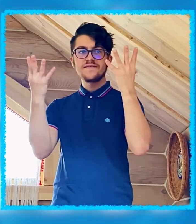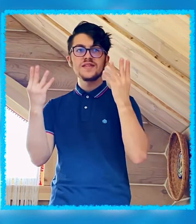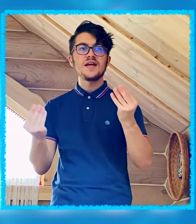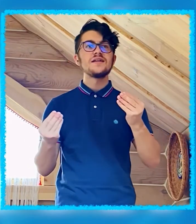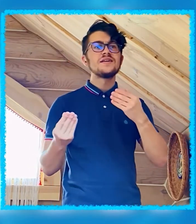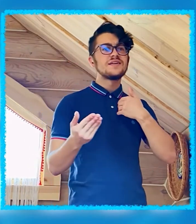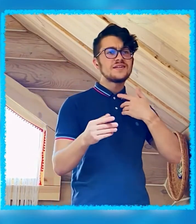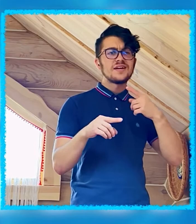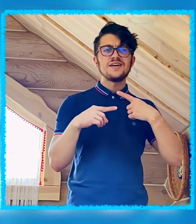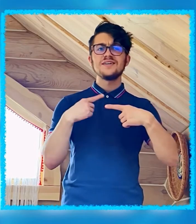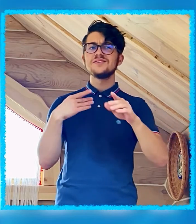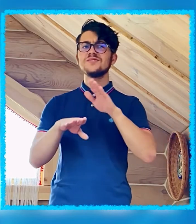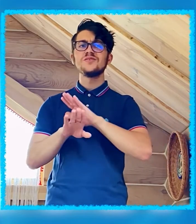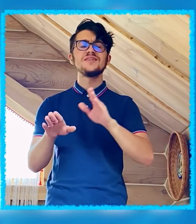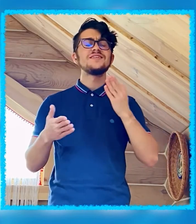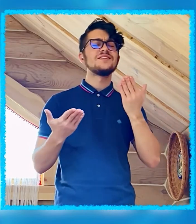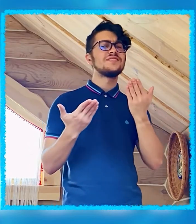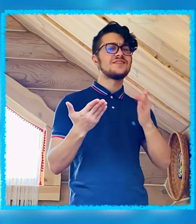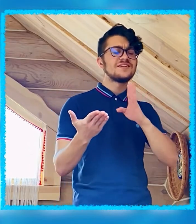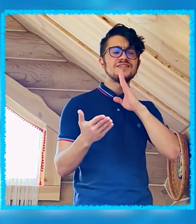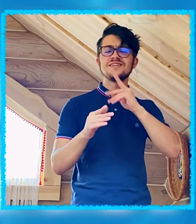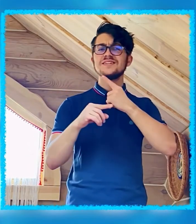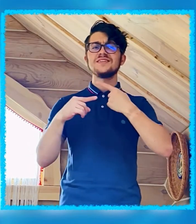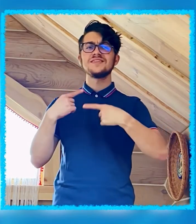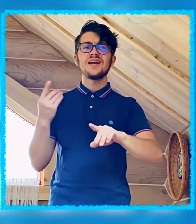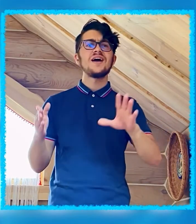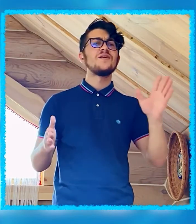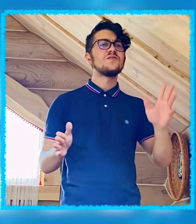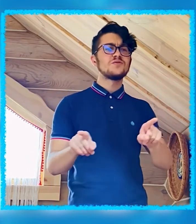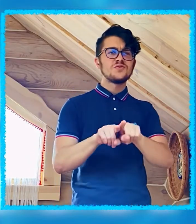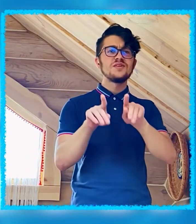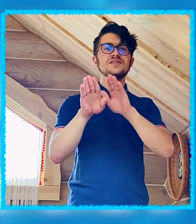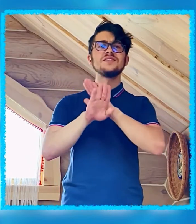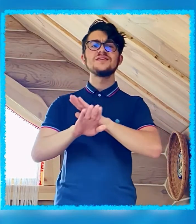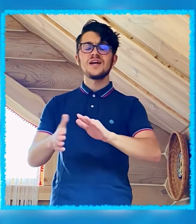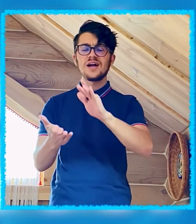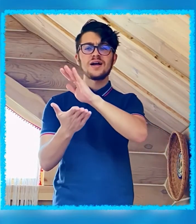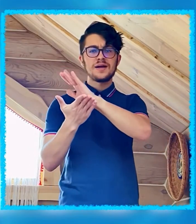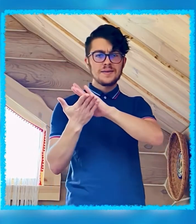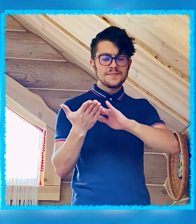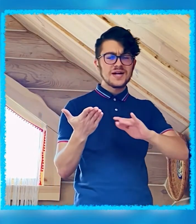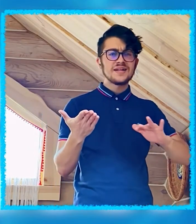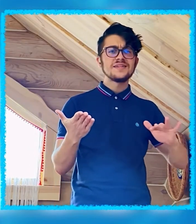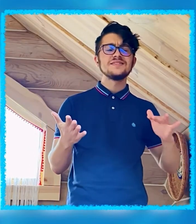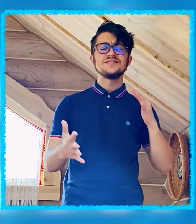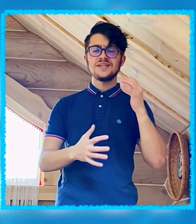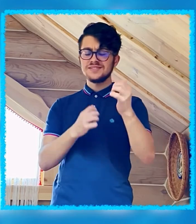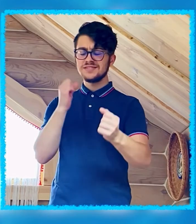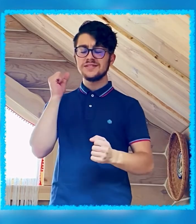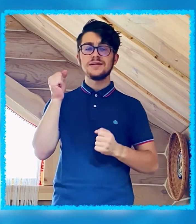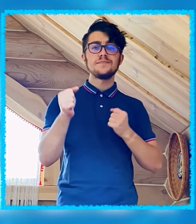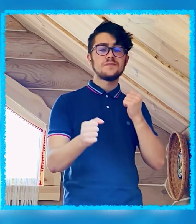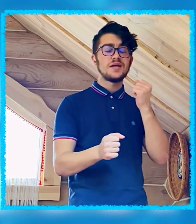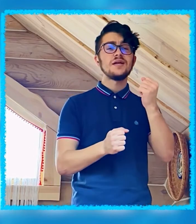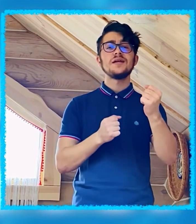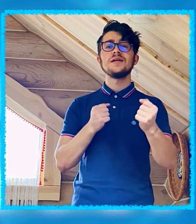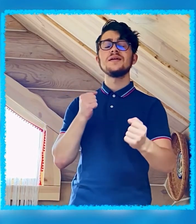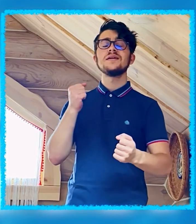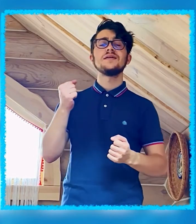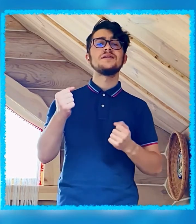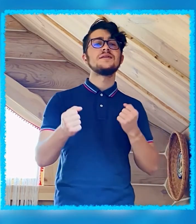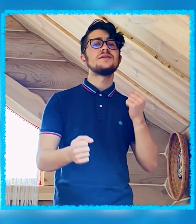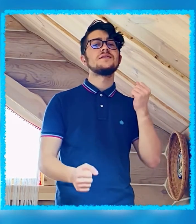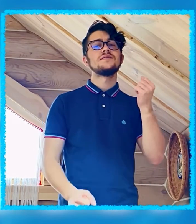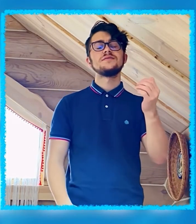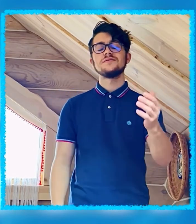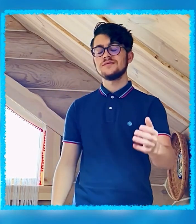раз в день Я не тот или ты не та Все не так Продолжаем задеть